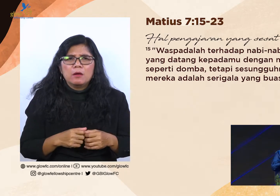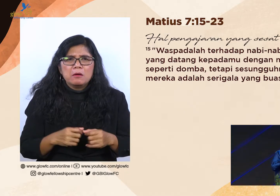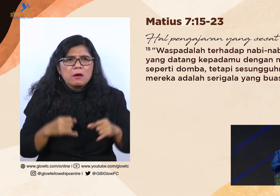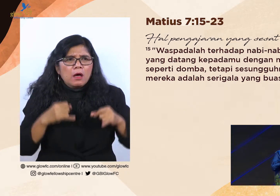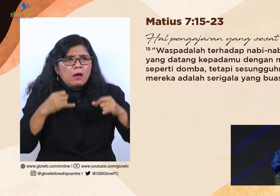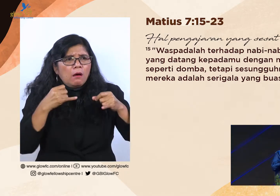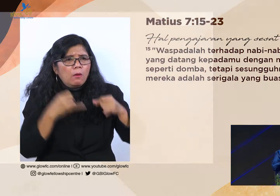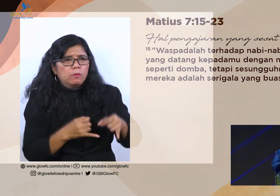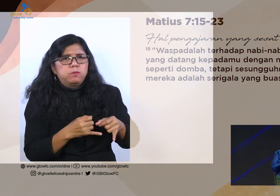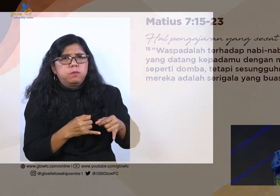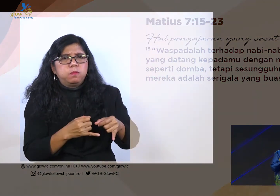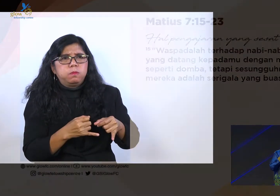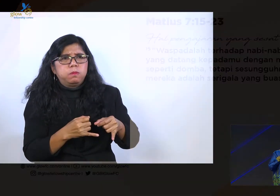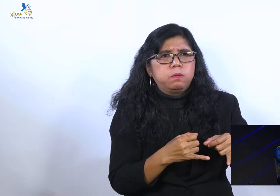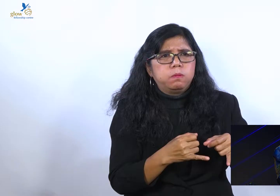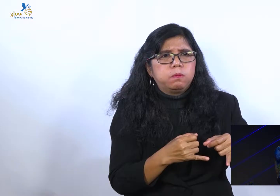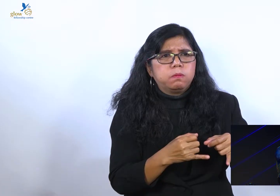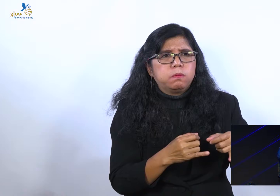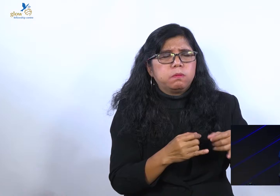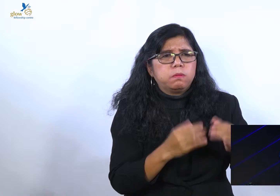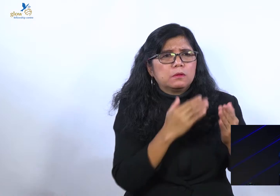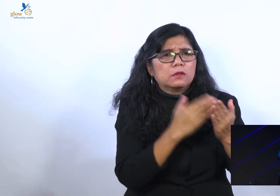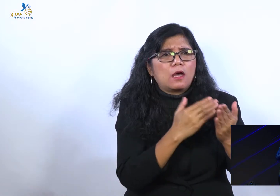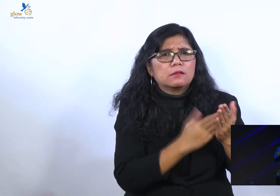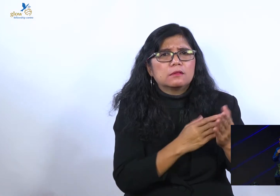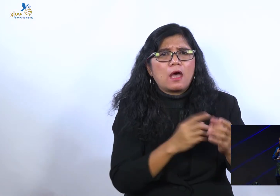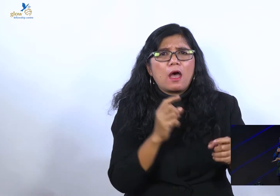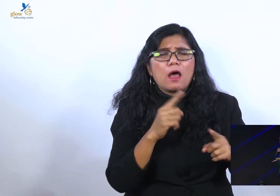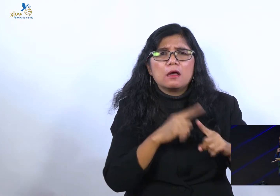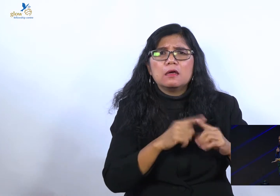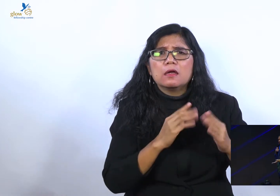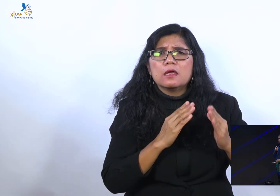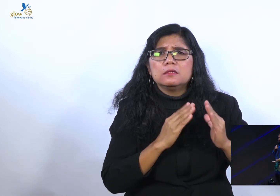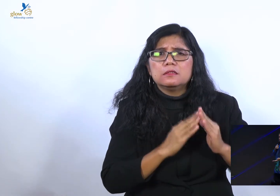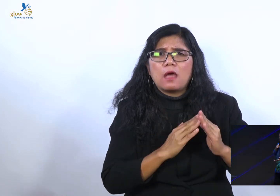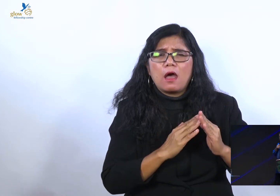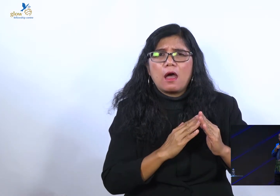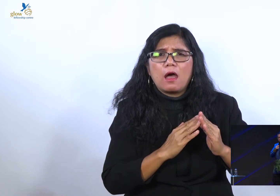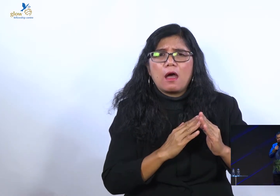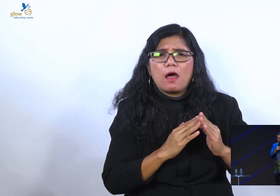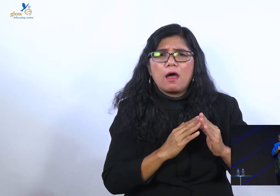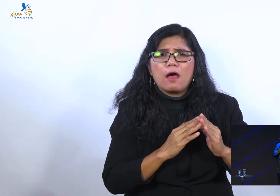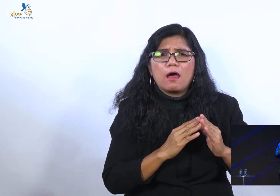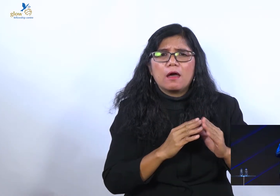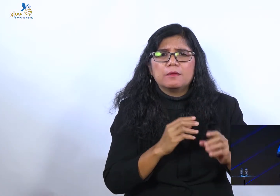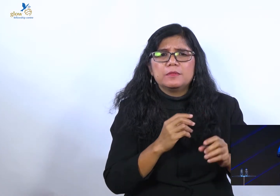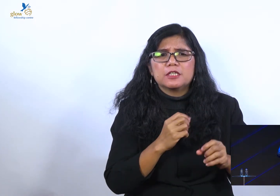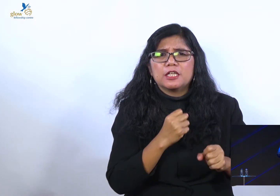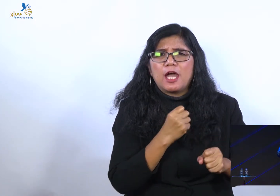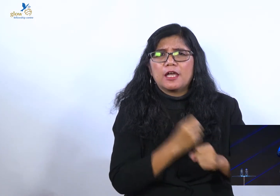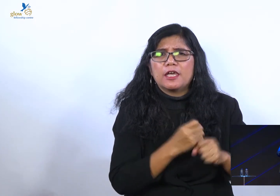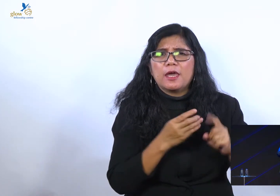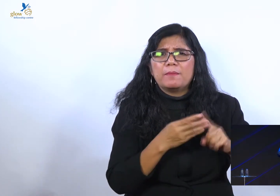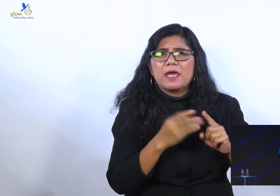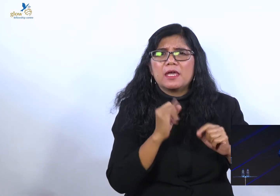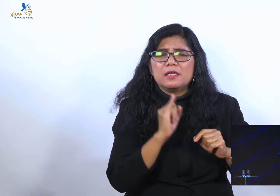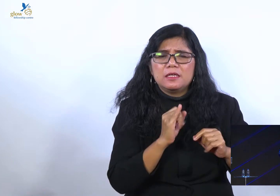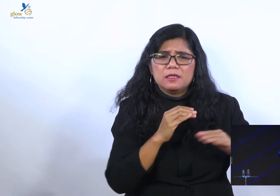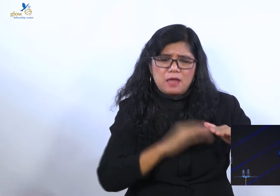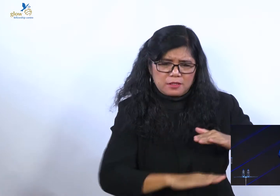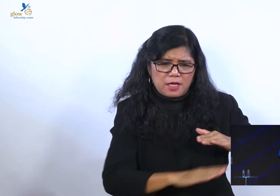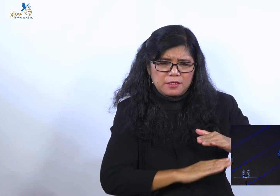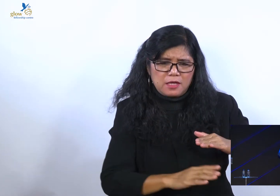tata gereja. Sudah-sudah. Kan tata gereja aliran karismatik misalnya. Itu dasarnya ada. Tentang